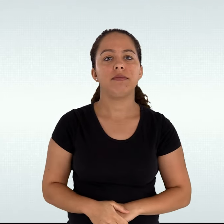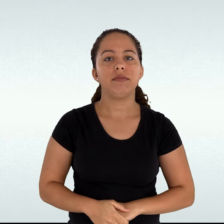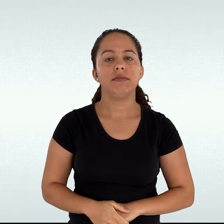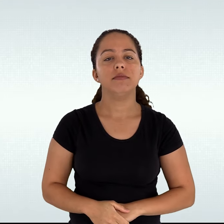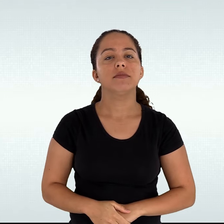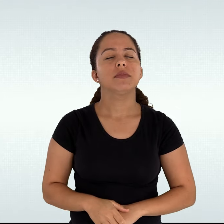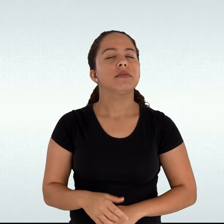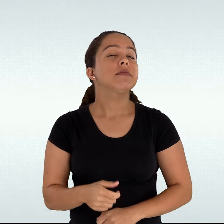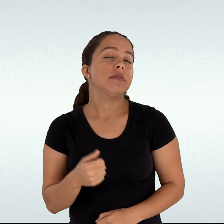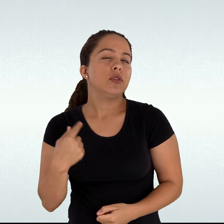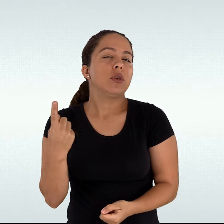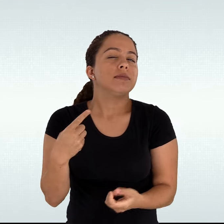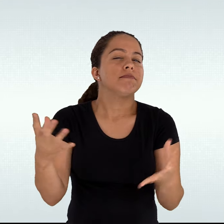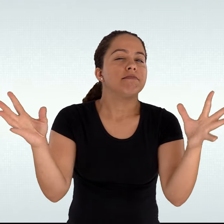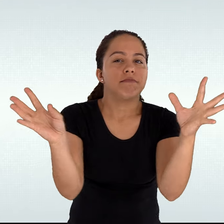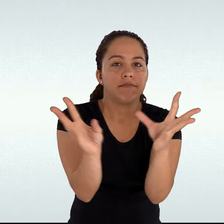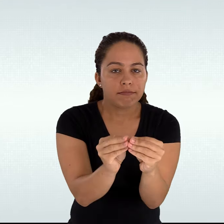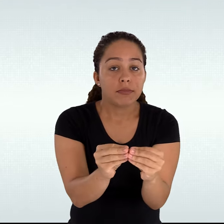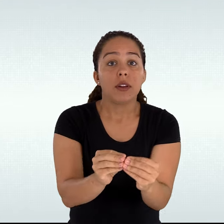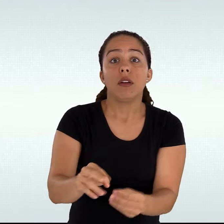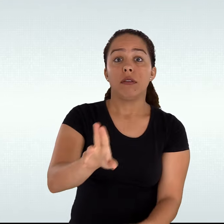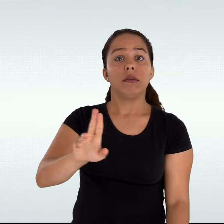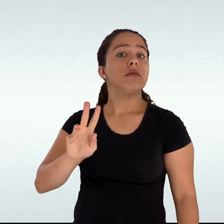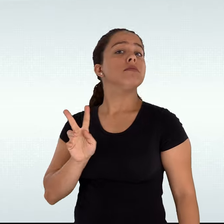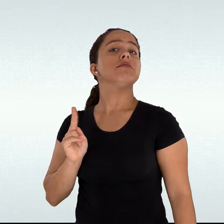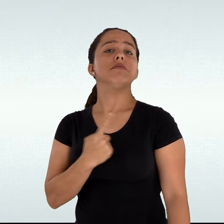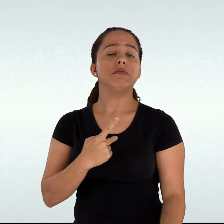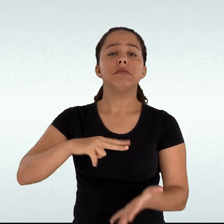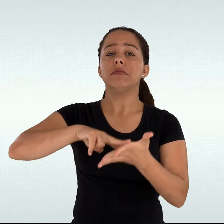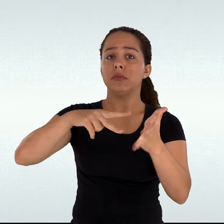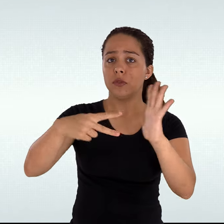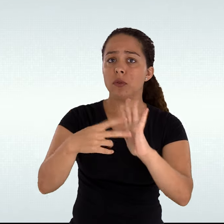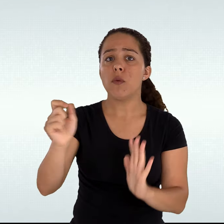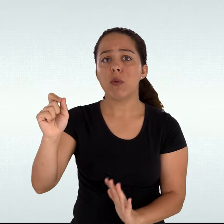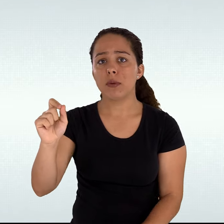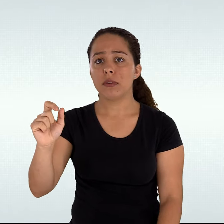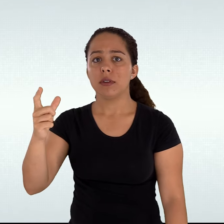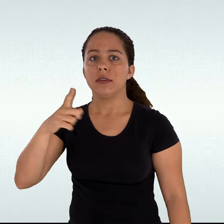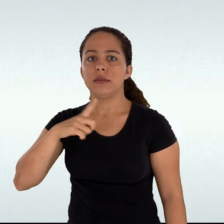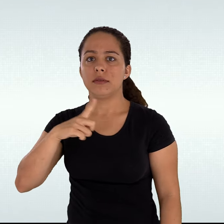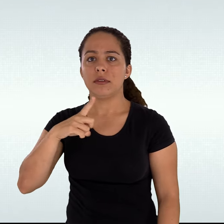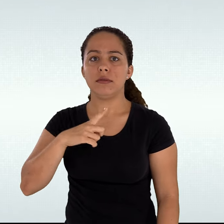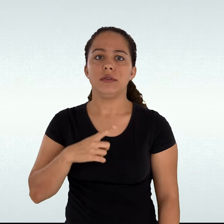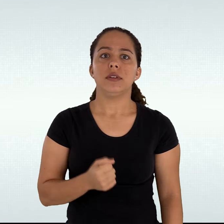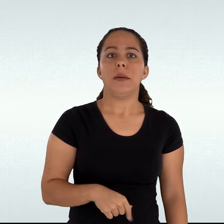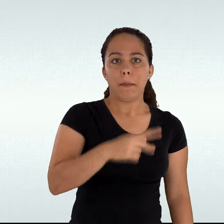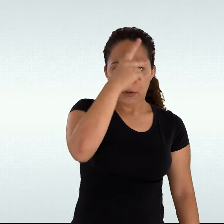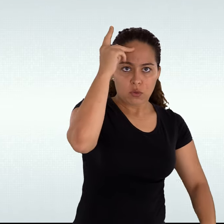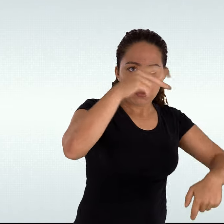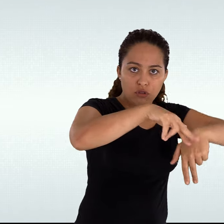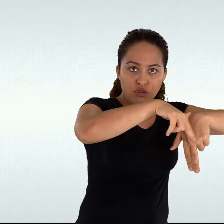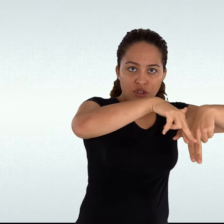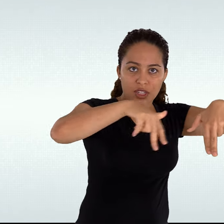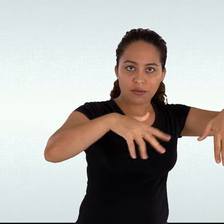corrigir a divergência entre o gênero assumido pela pessoa trans e o gênero expresso no nome civil.